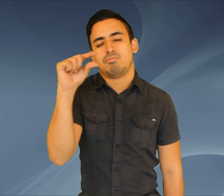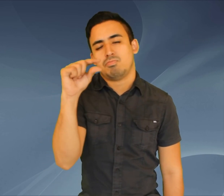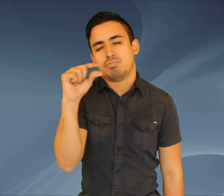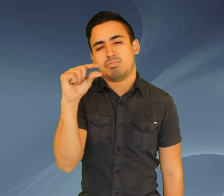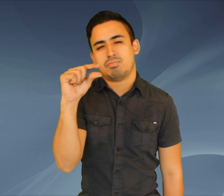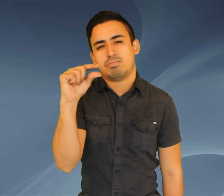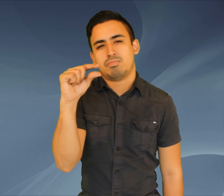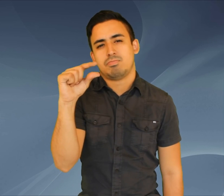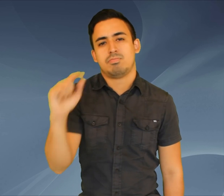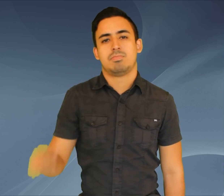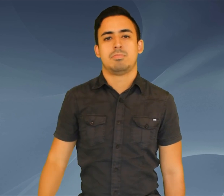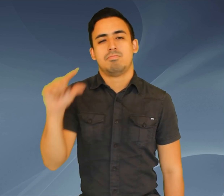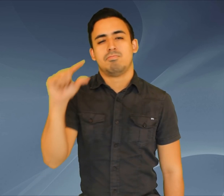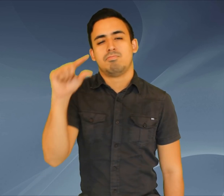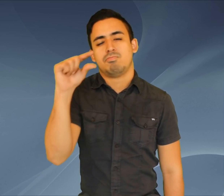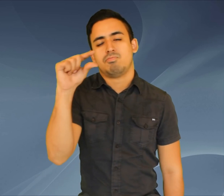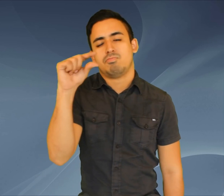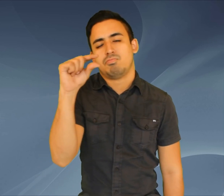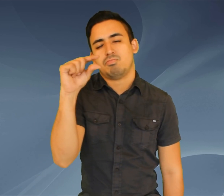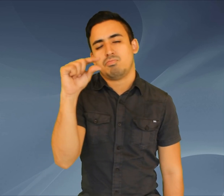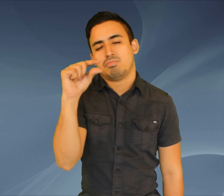Poco, poco